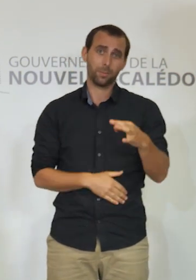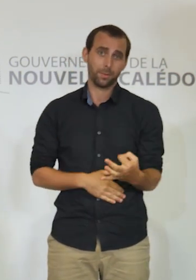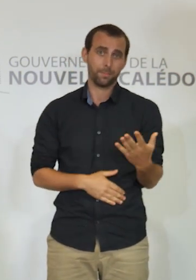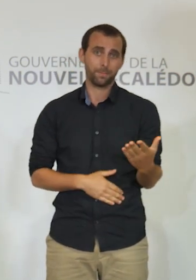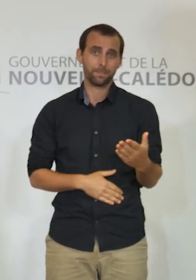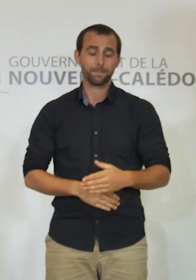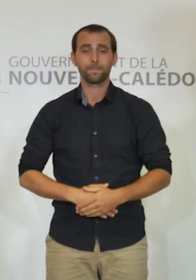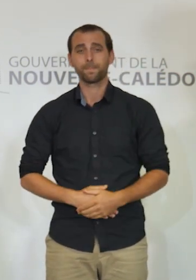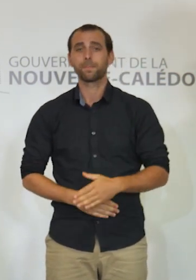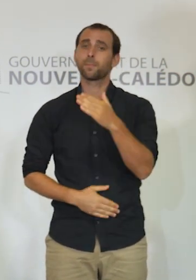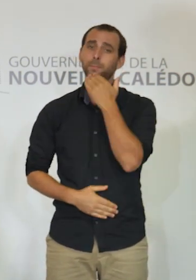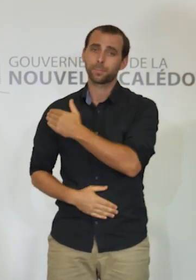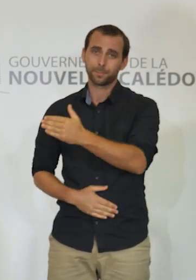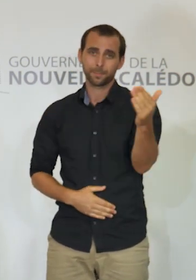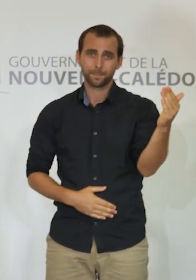Je vous remercie.